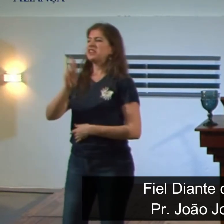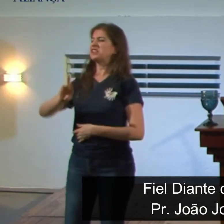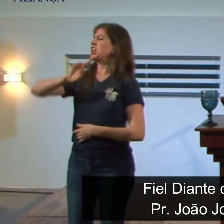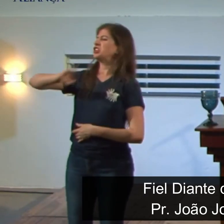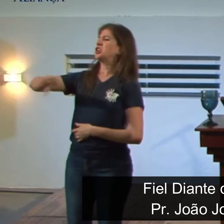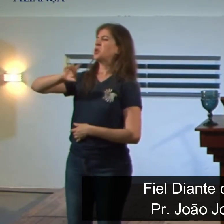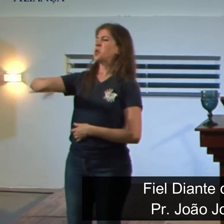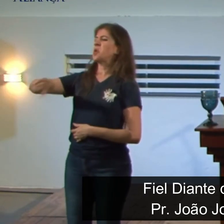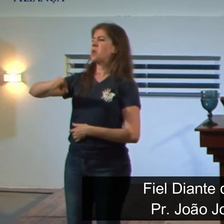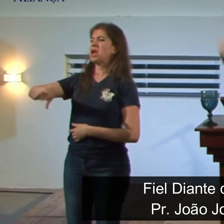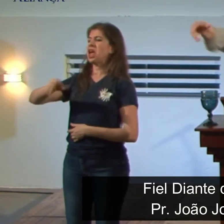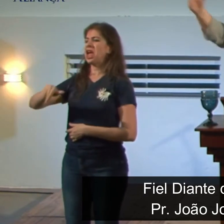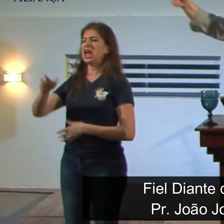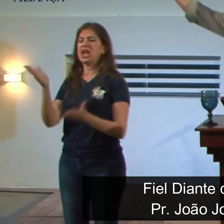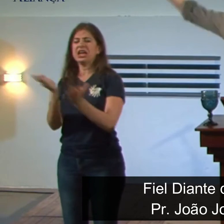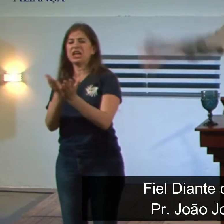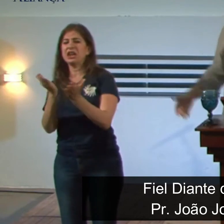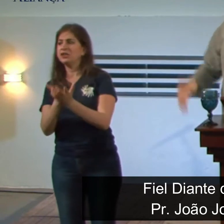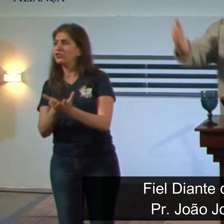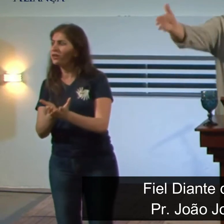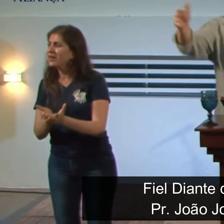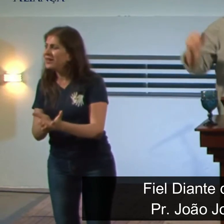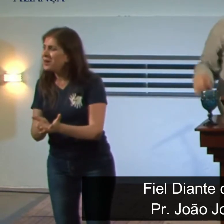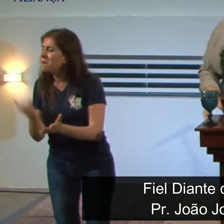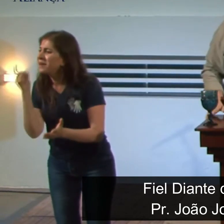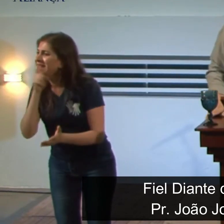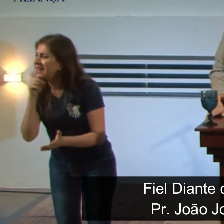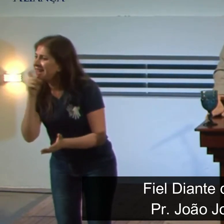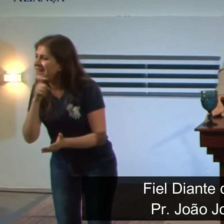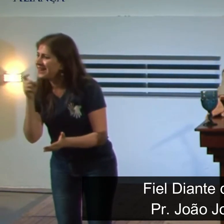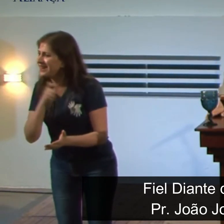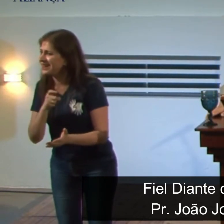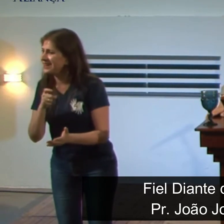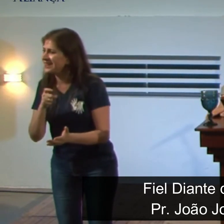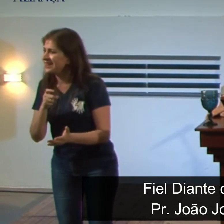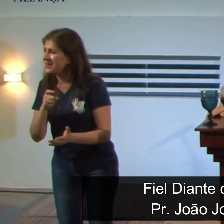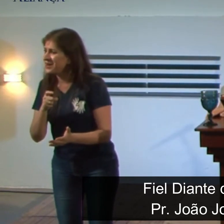ciência nasceu dentro da igreja irmão os maiores cientistas até hoje foram cristãos